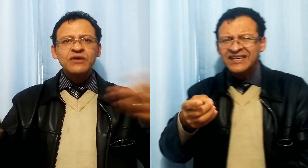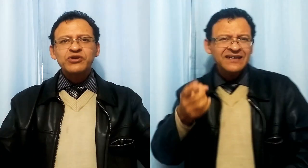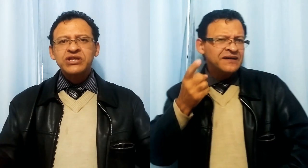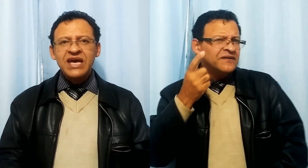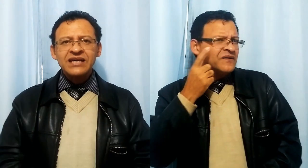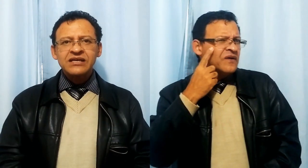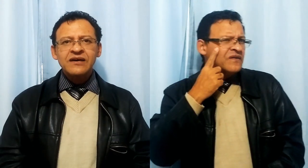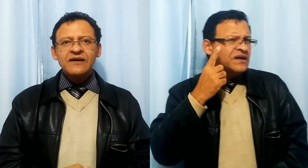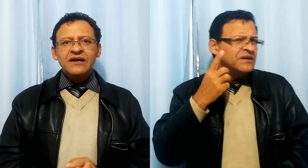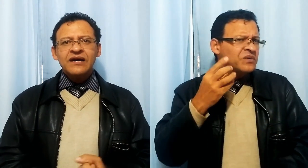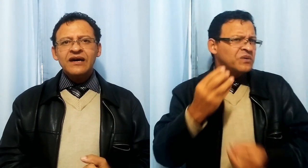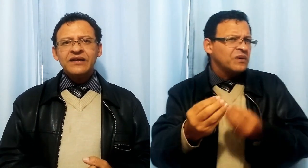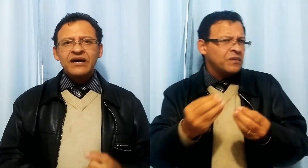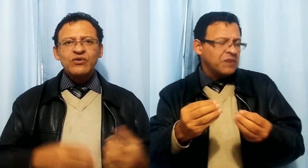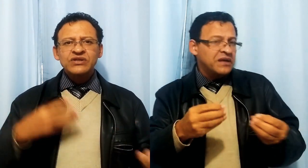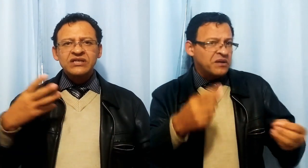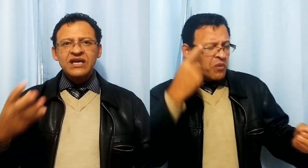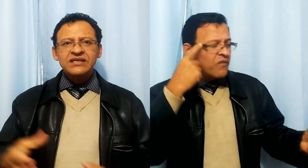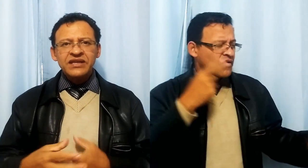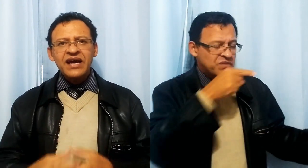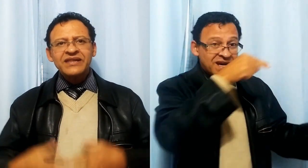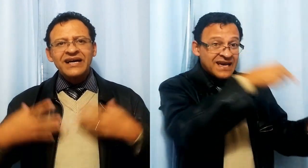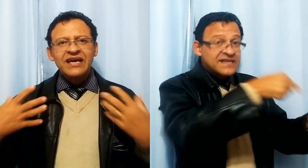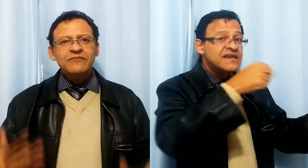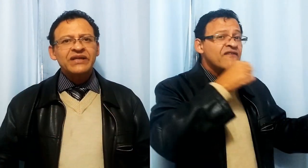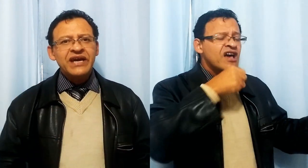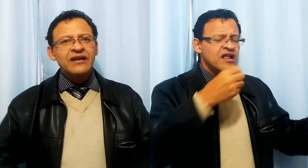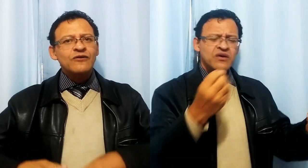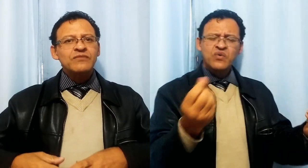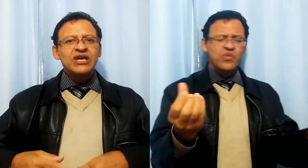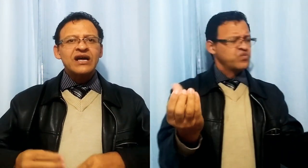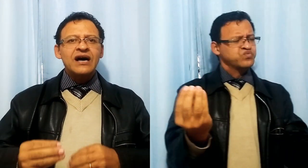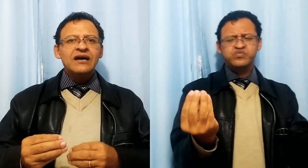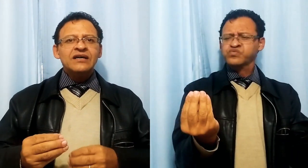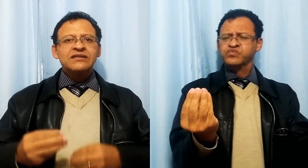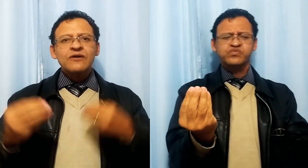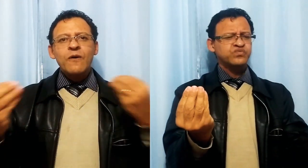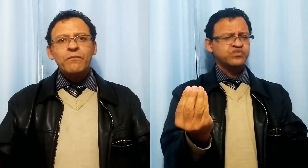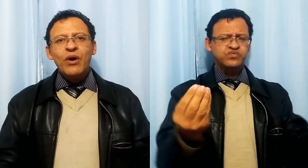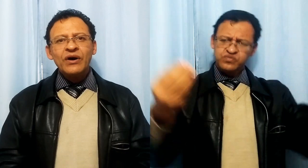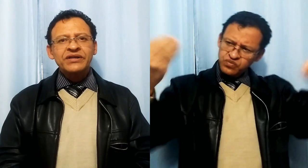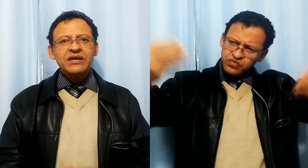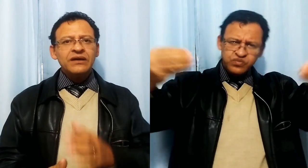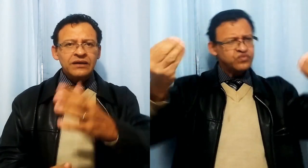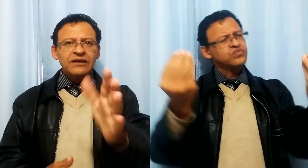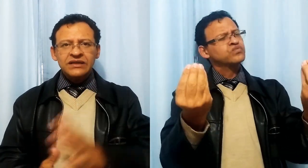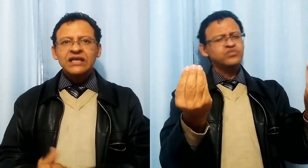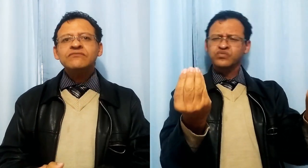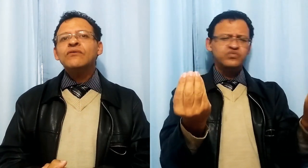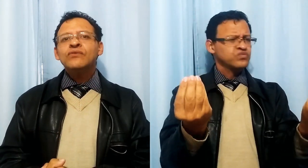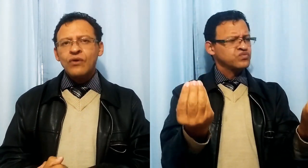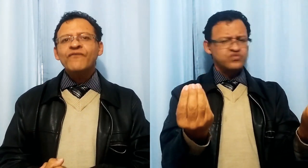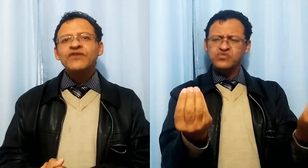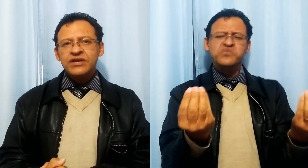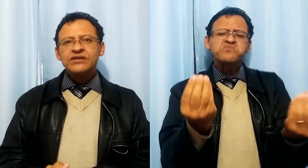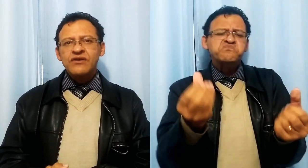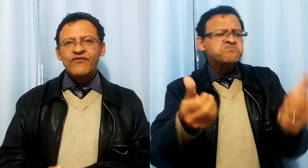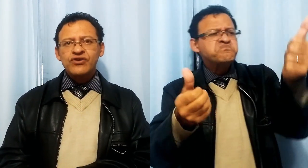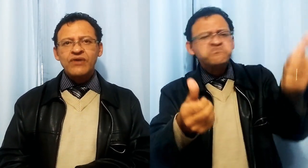tipos de teste na consistência dela, na queima dela, como que ela se comporta e vocês vão conferir este vídeo